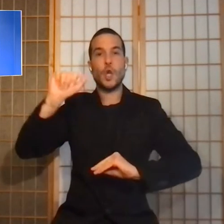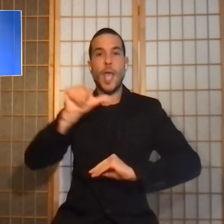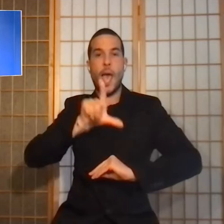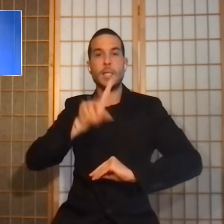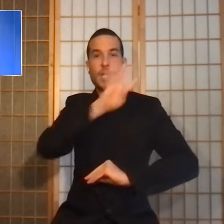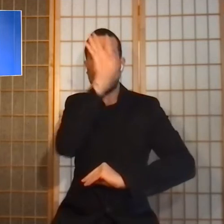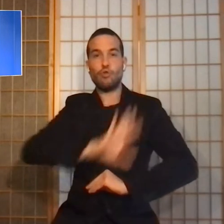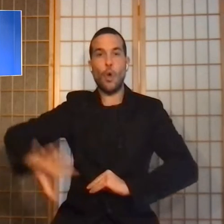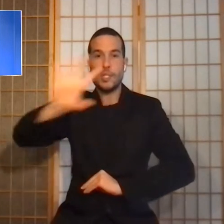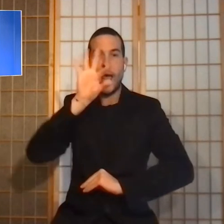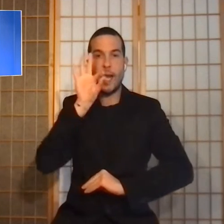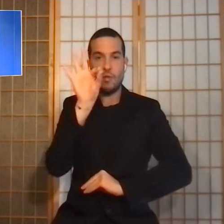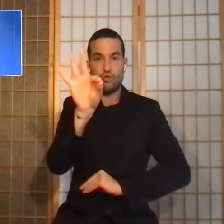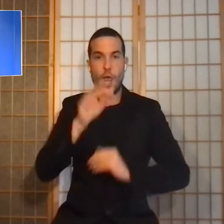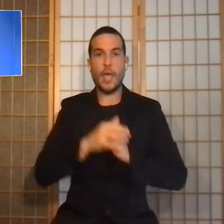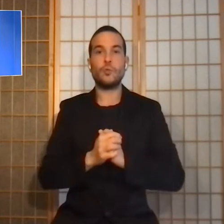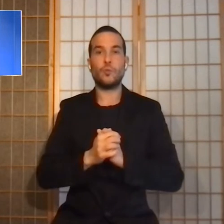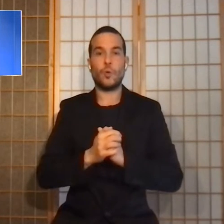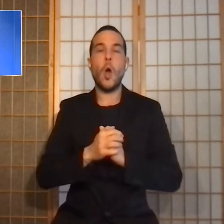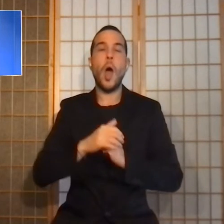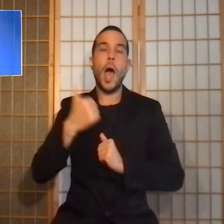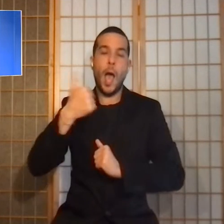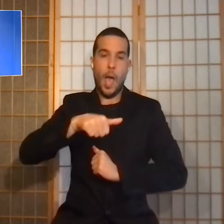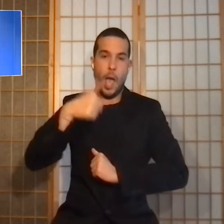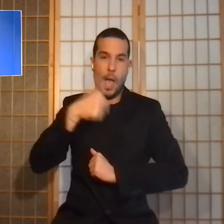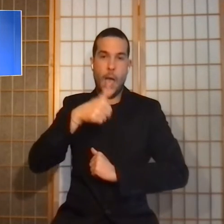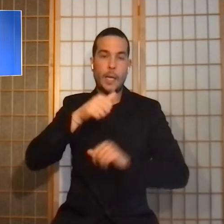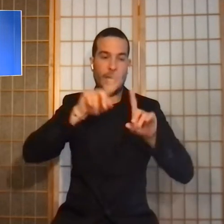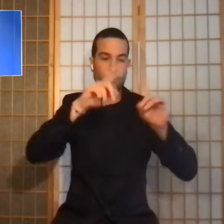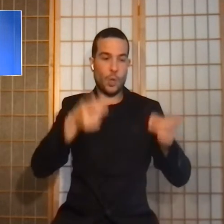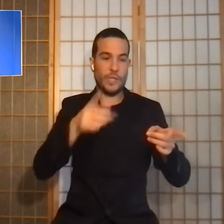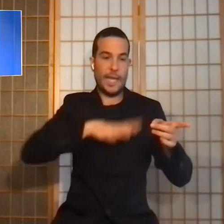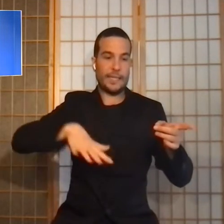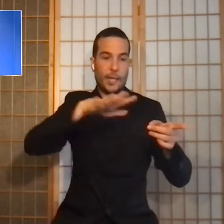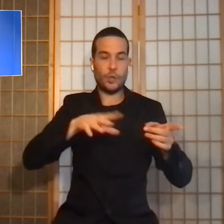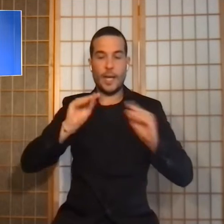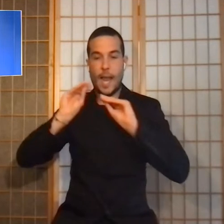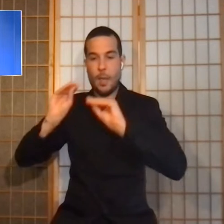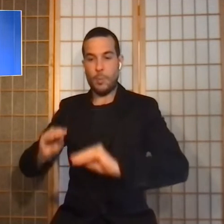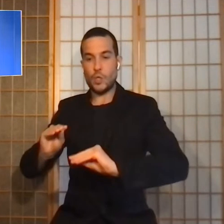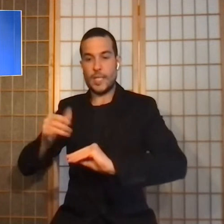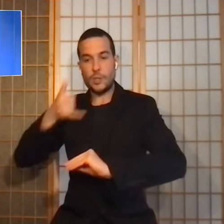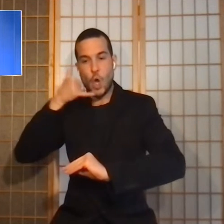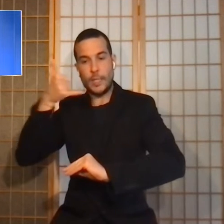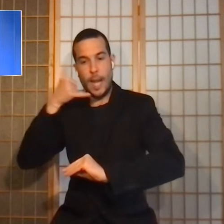Centro, compresi sportelli territoriali e postazioni telefoniche.